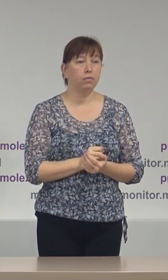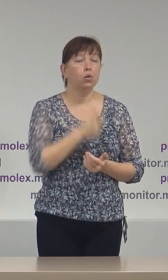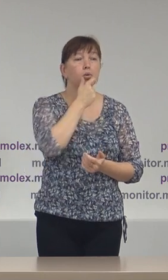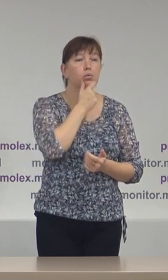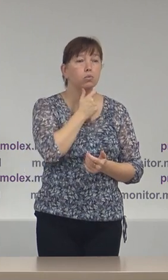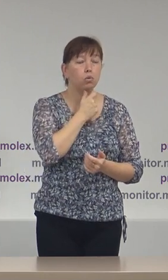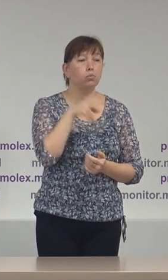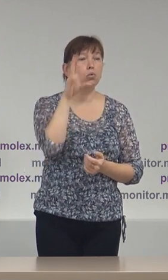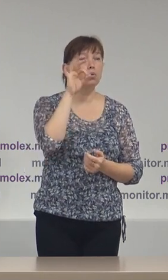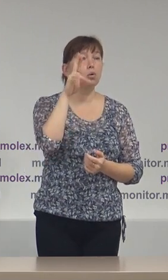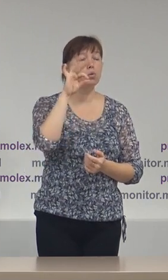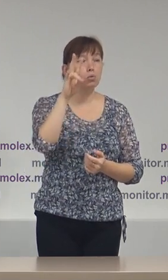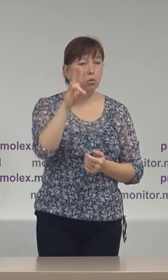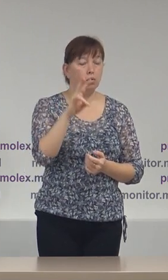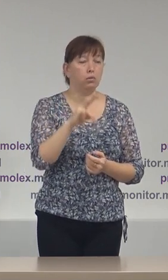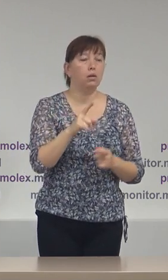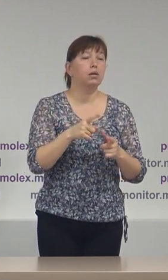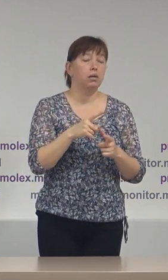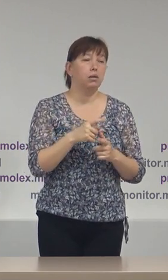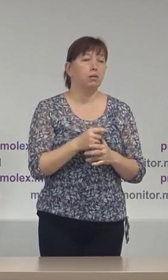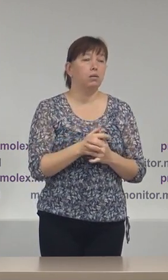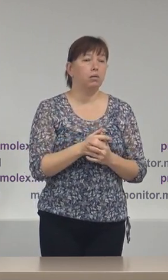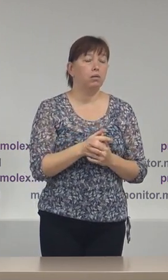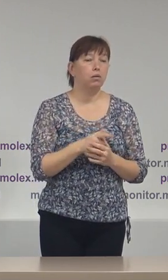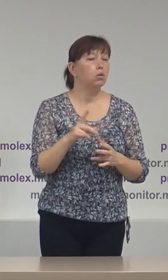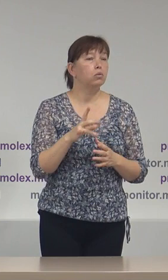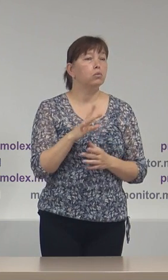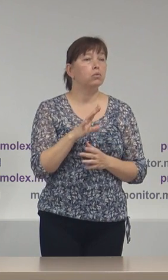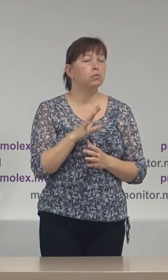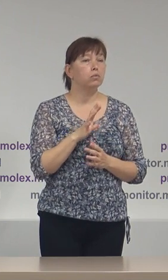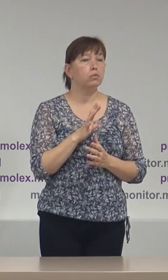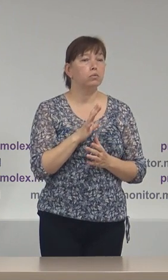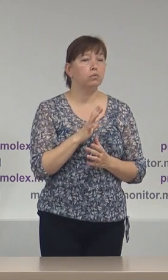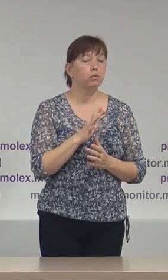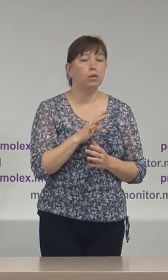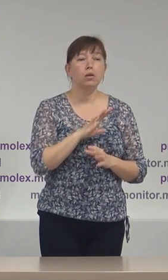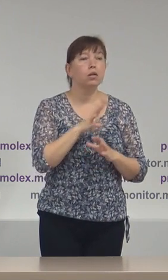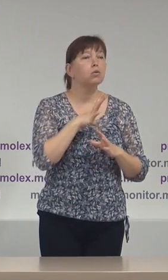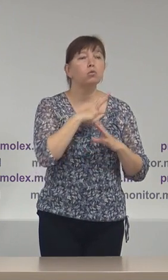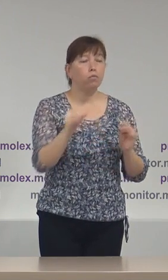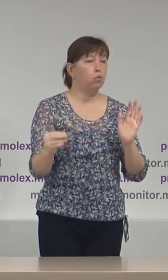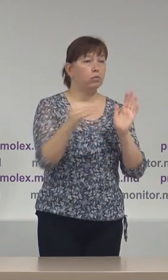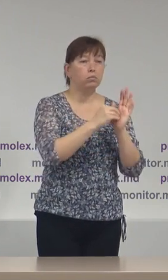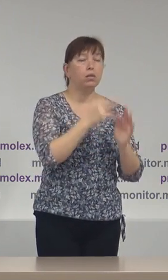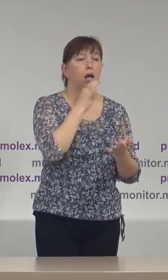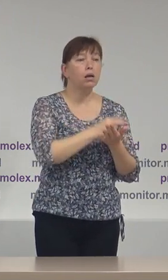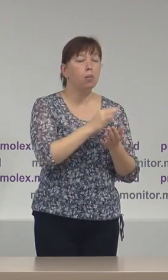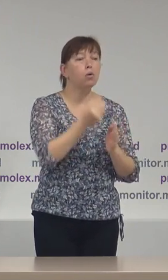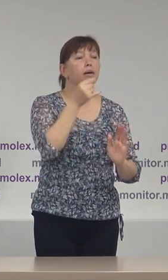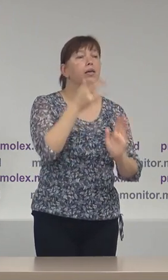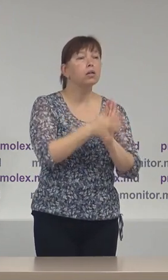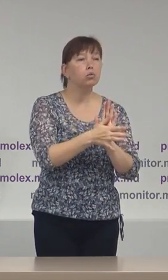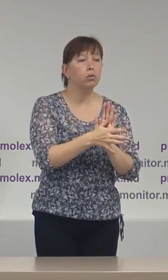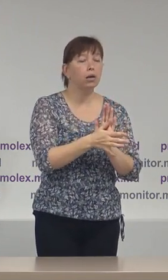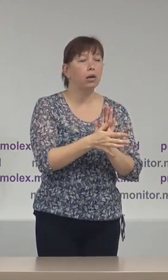domnul Dodon sau candidatul Dodon nu a raportat cheltuieli